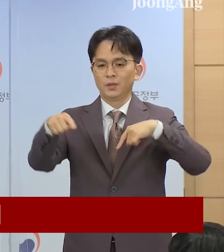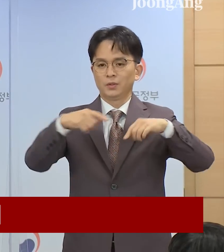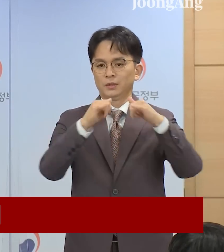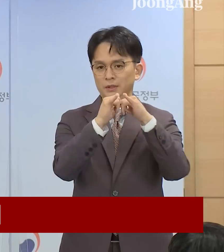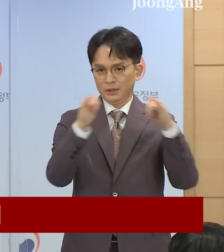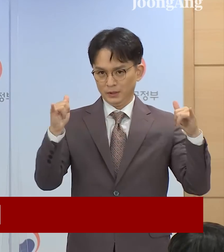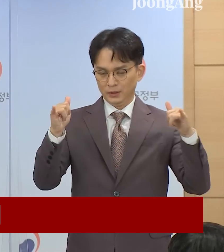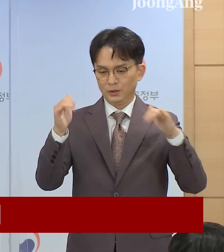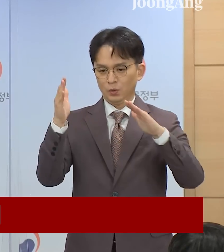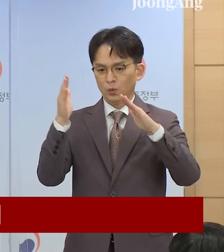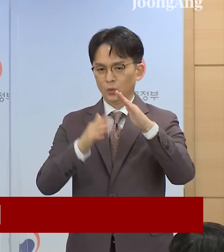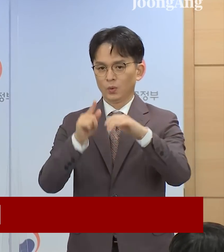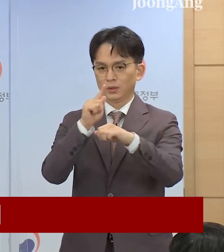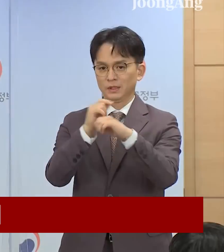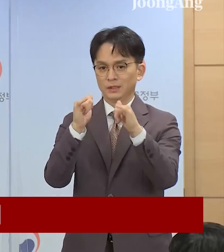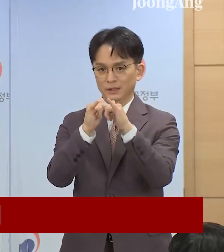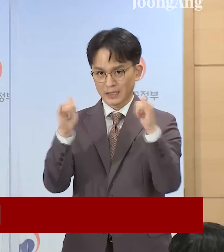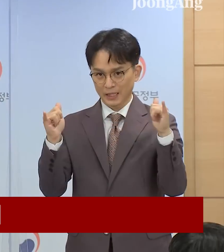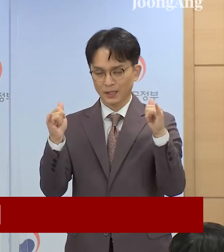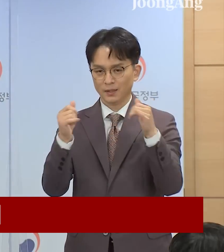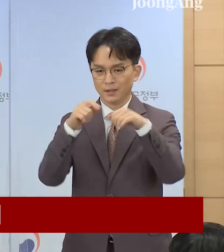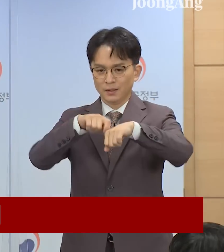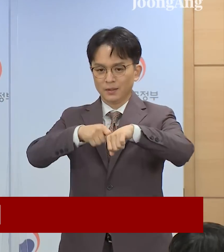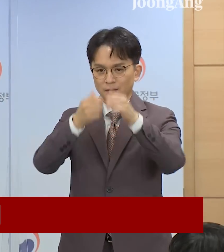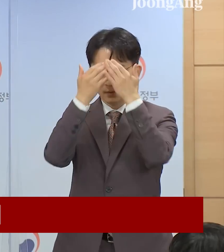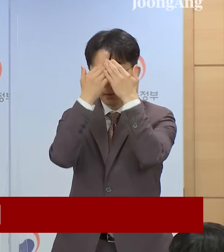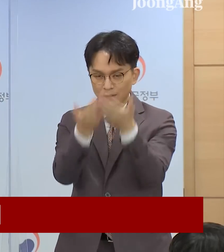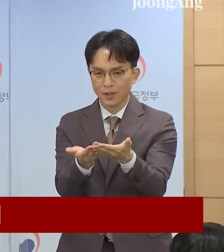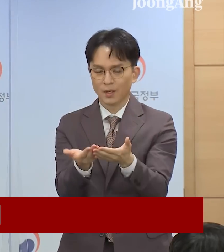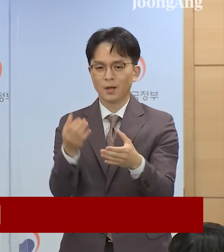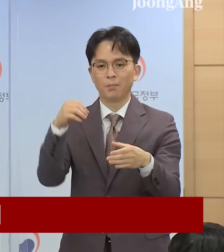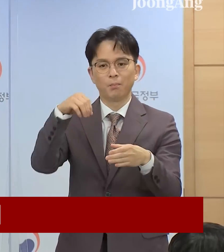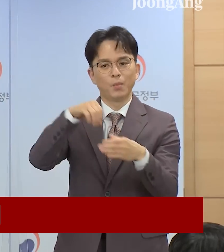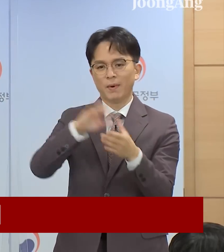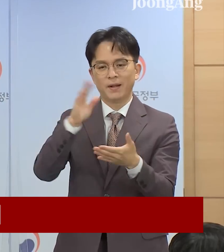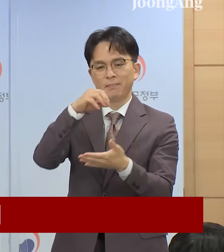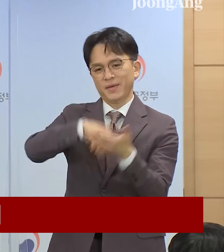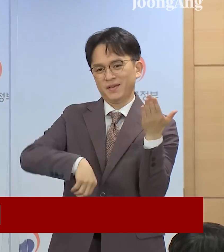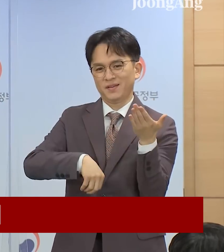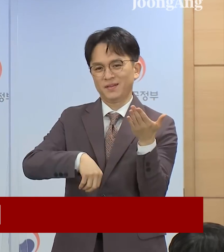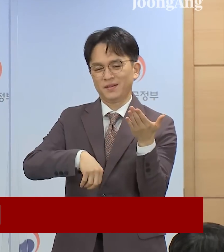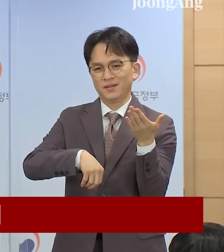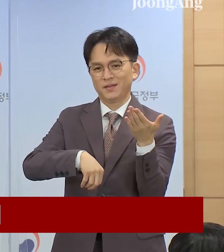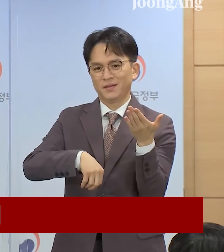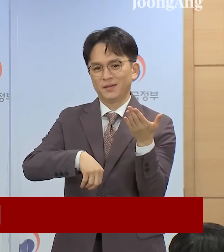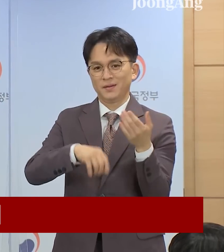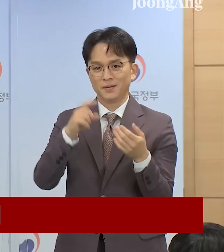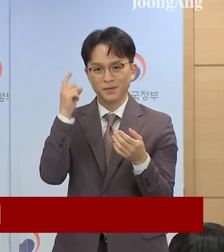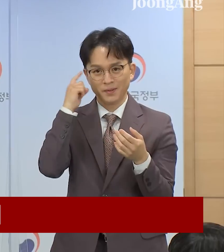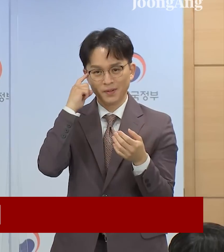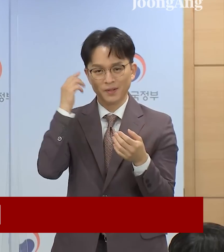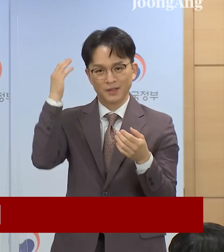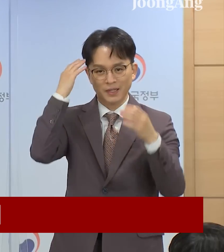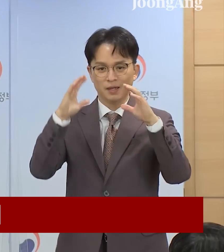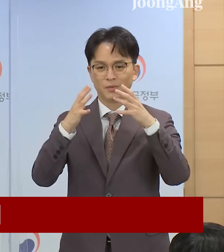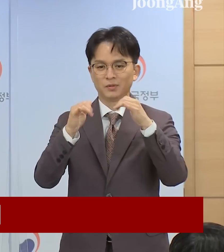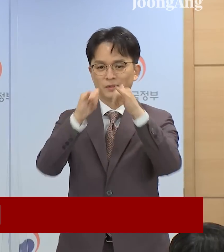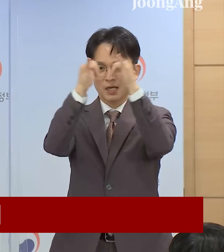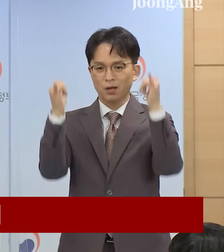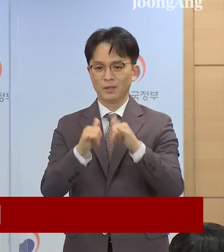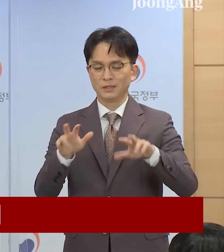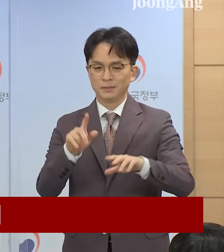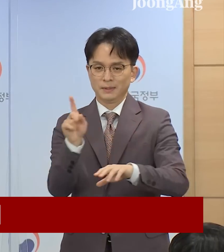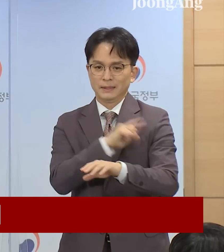공직자들은 사면 대상에 포함하지 않았습니다. 현 시점에서 우리 사회의 가장 시급하고도